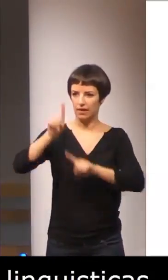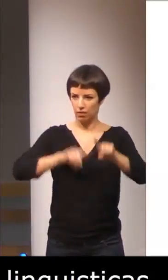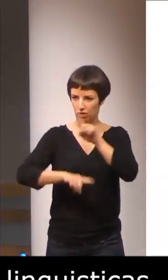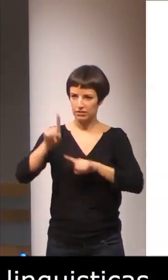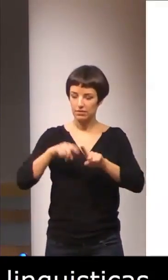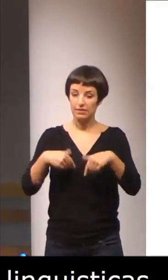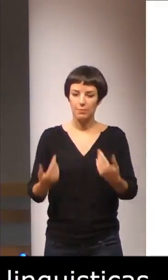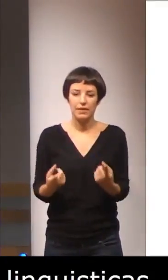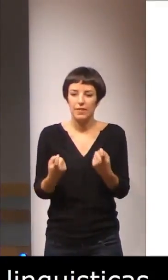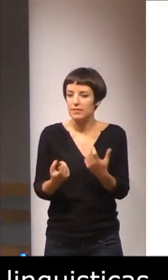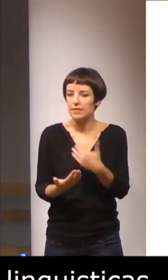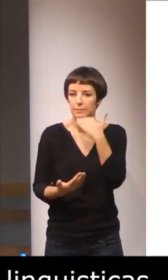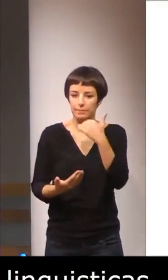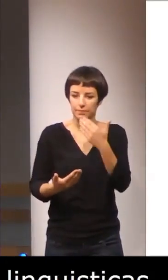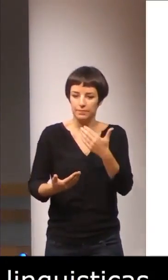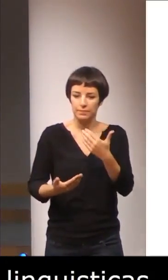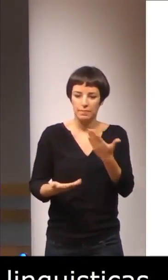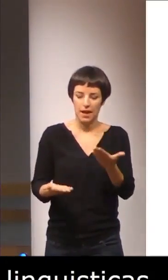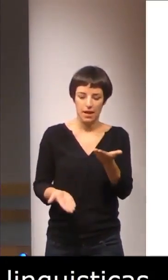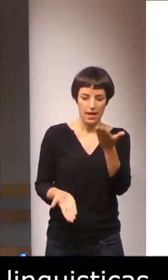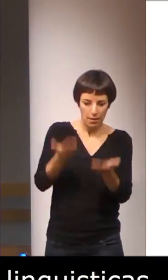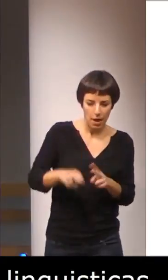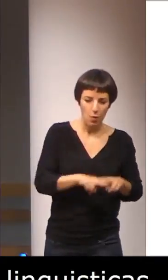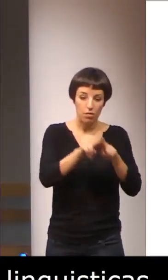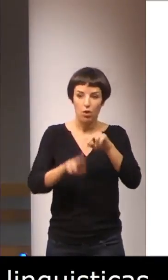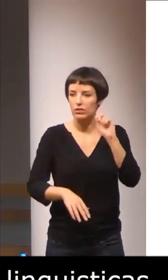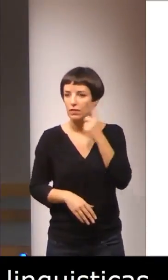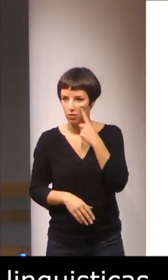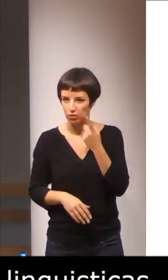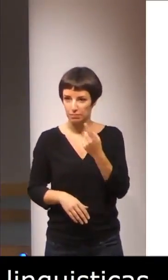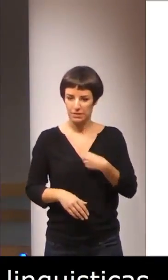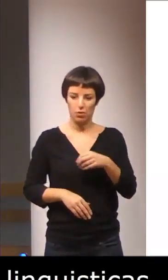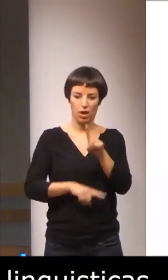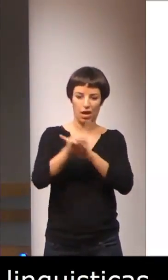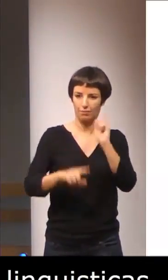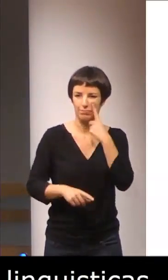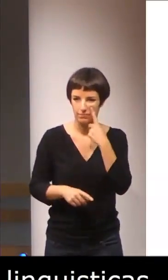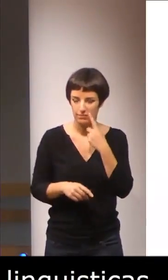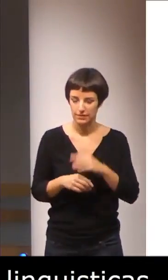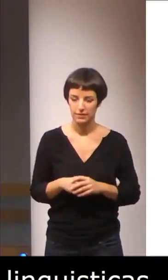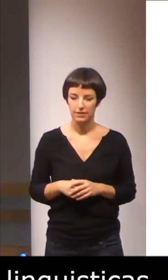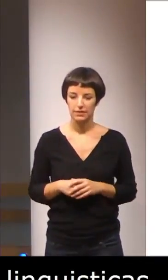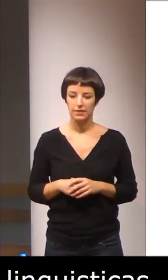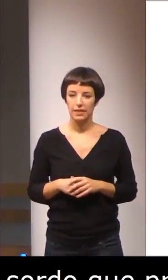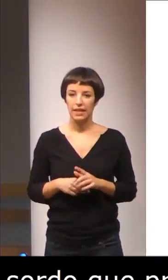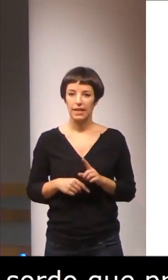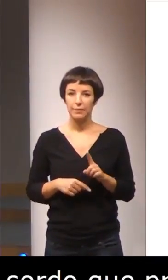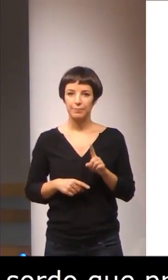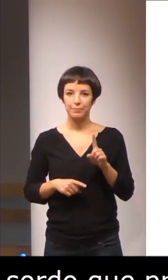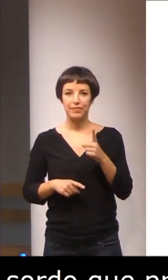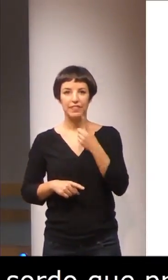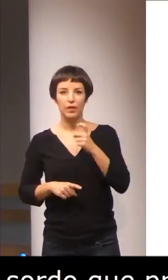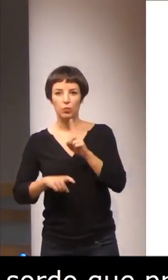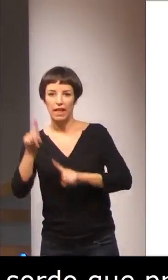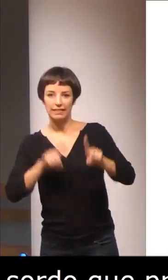de instrumentos de evaluación o de detección de estas dificultades. Estas dificultades, alteraciones,